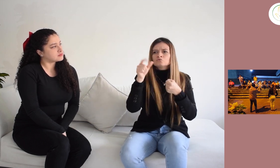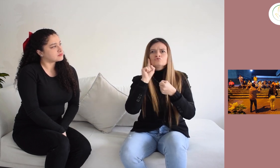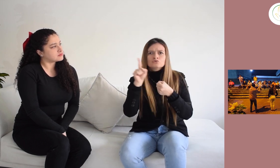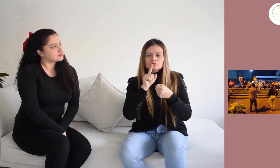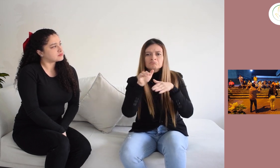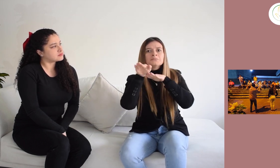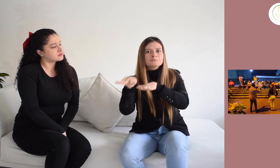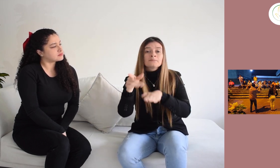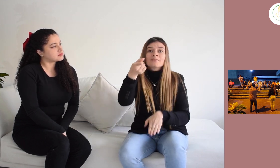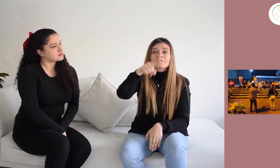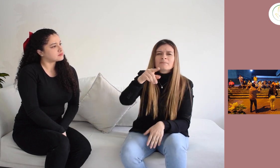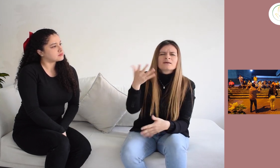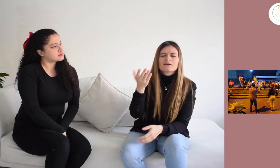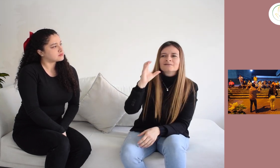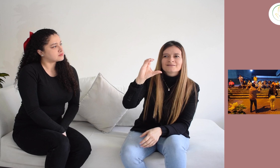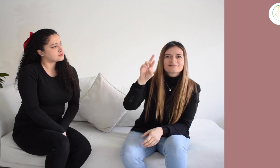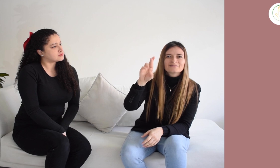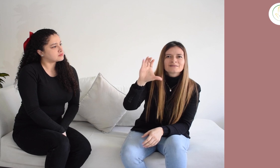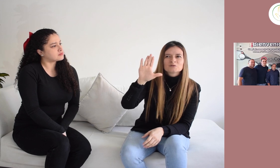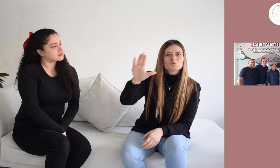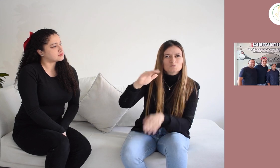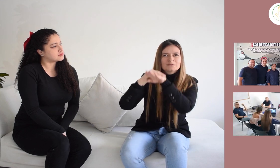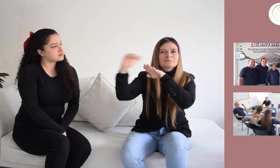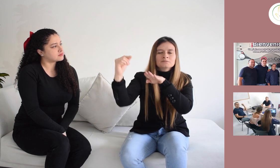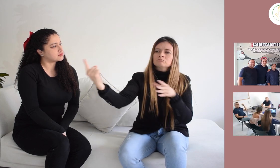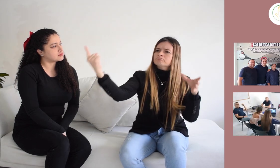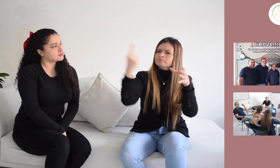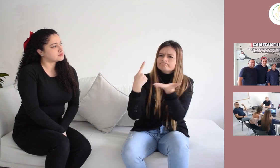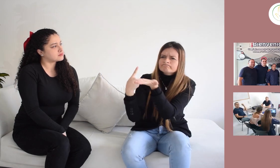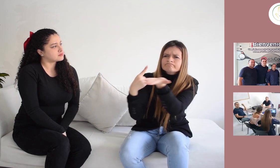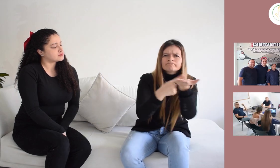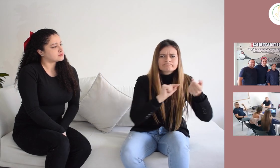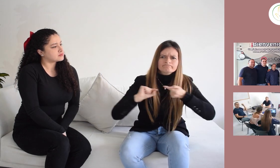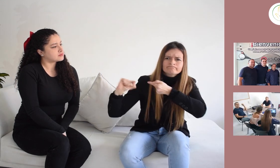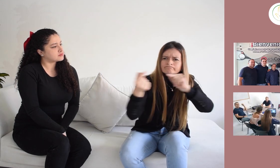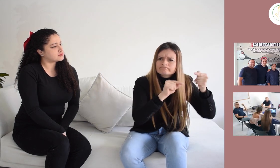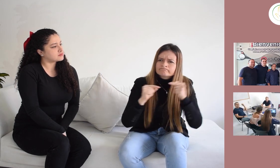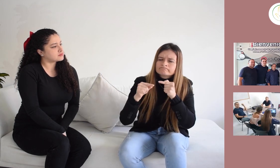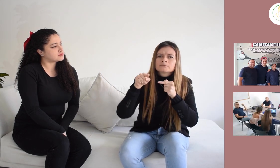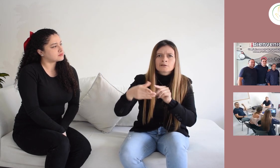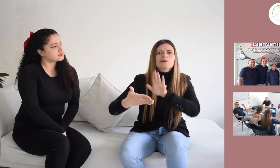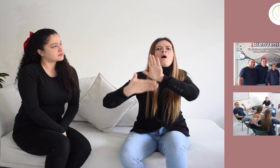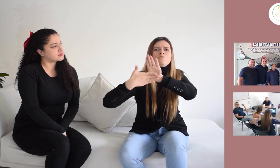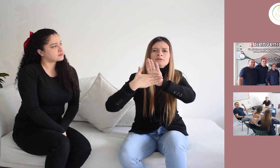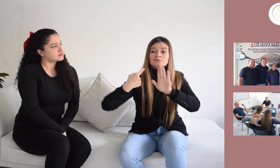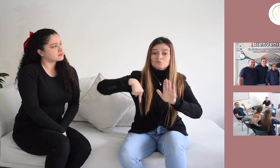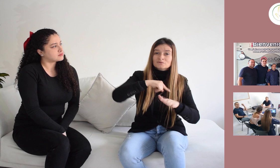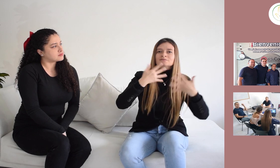representante de una CRC donde se debatió la situación y cada parte expuso su argumento. Todas estas reuniones son